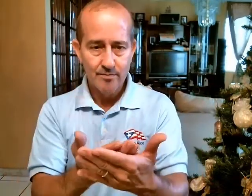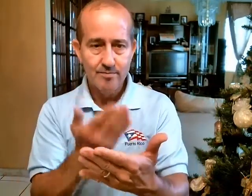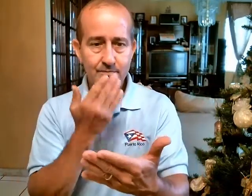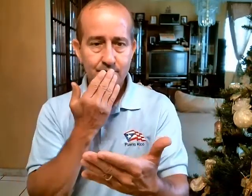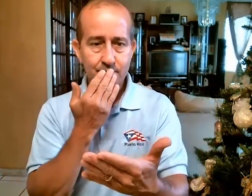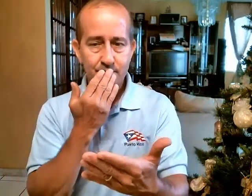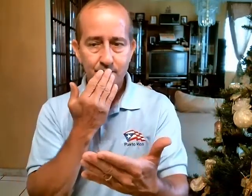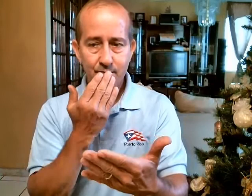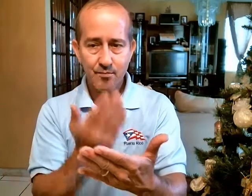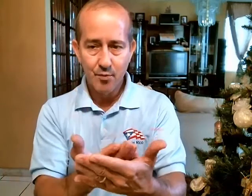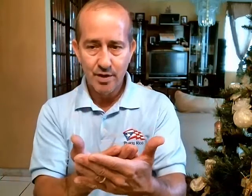Bueno